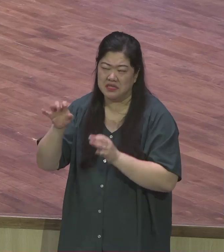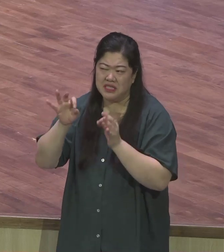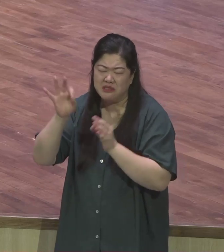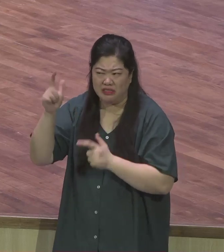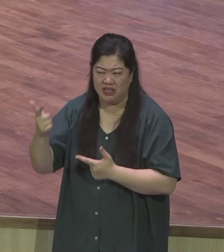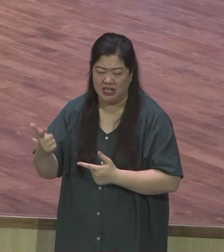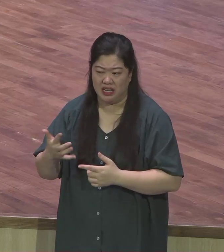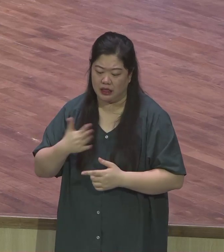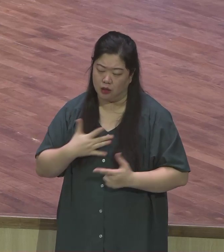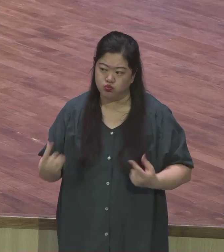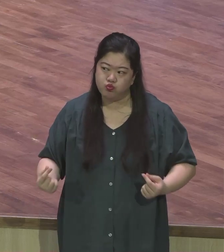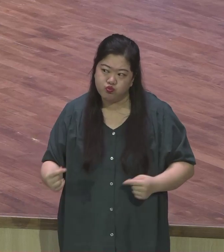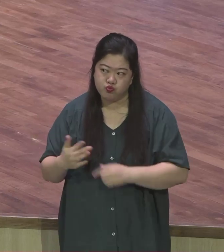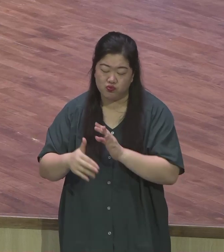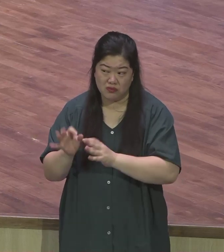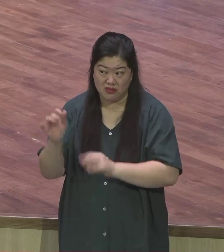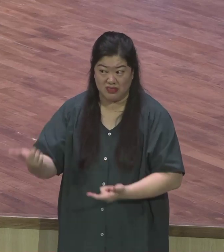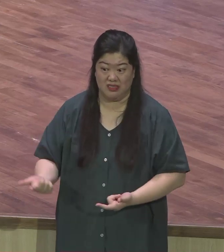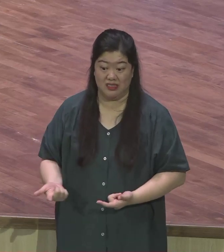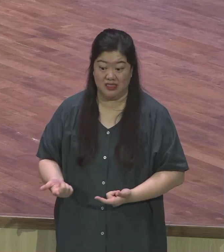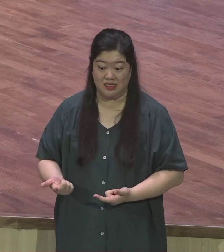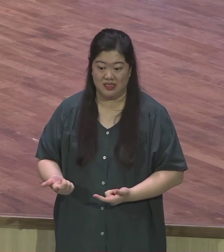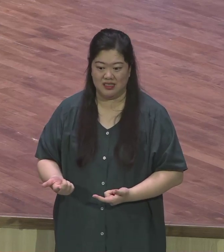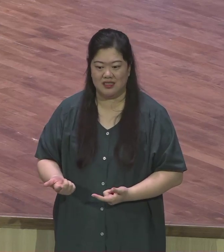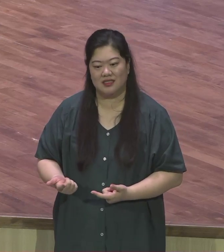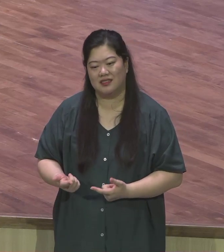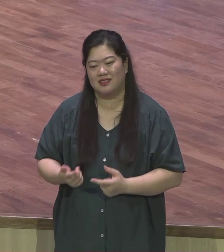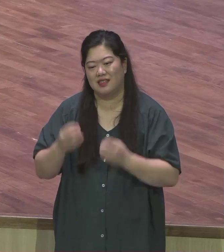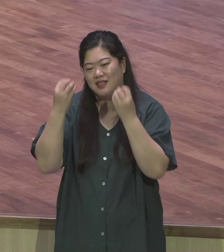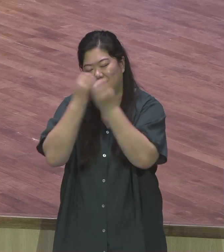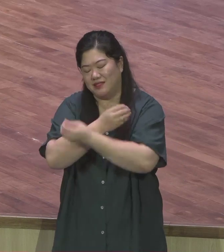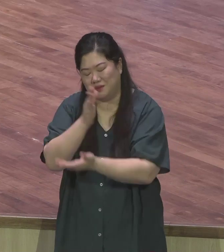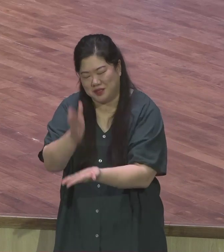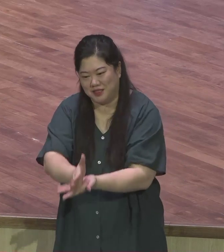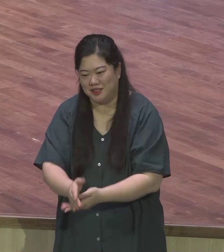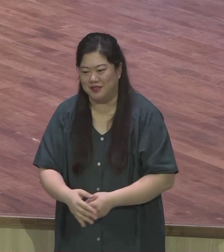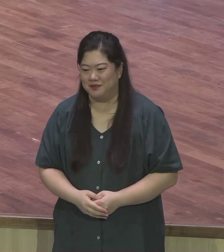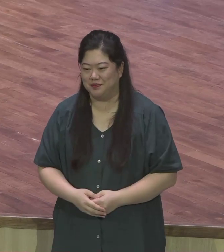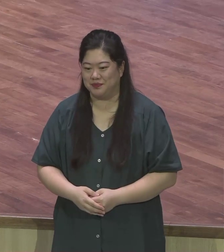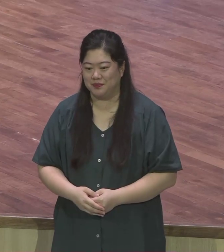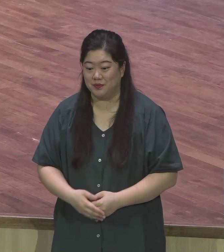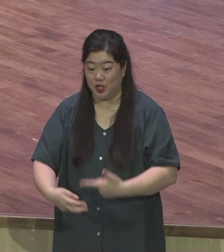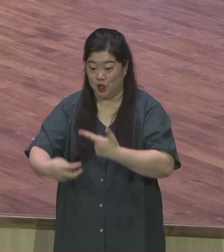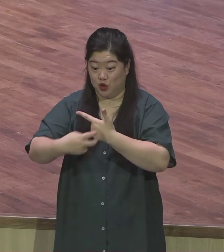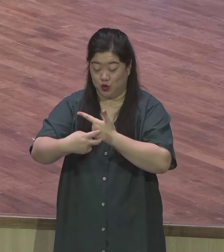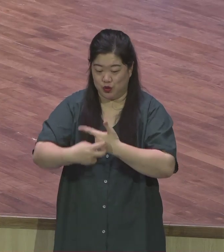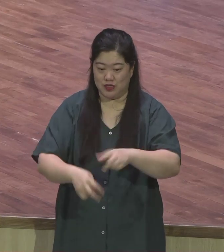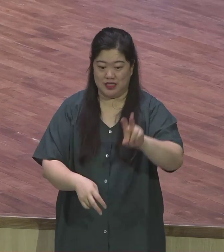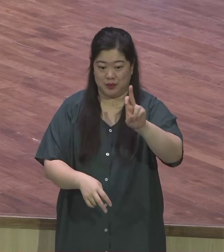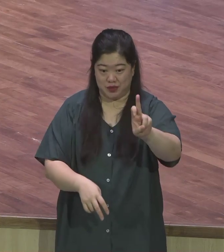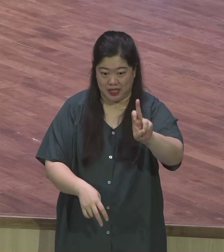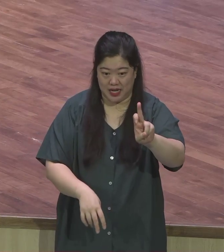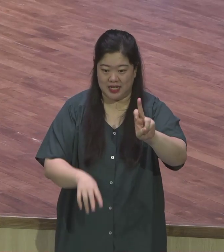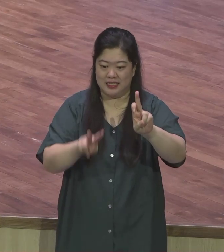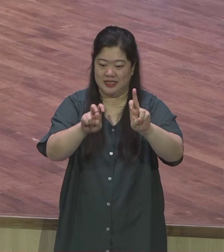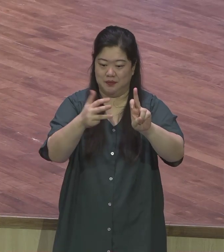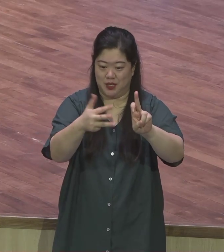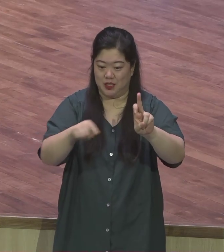자가 성령의 눈을 받게 되실 줄 믿습니다 누가복음 12장 28절 30절에 오늘 있다가 내일 아궁이에